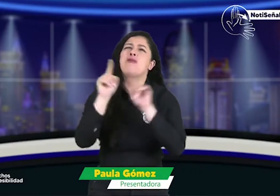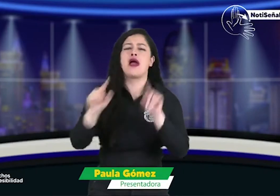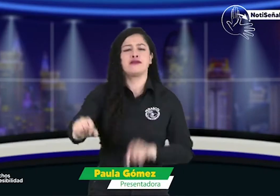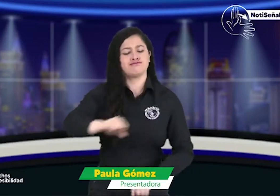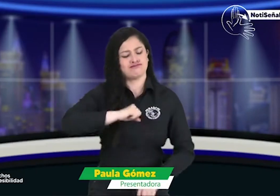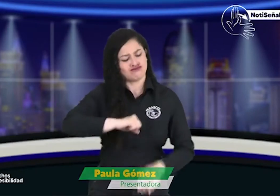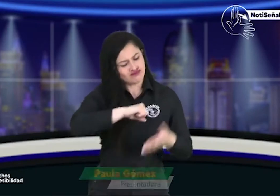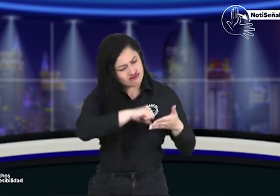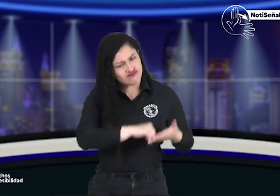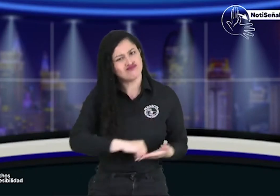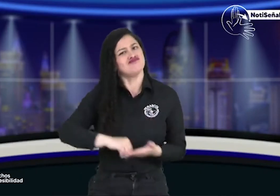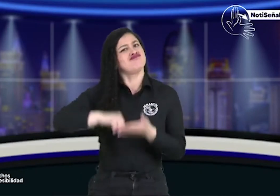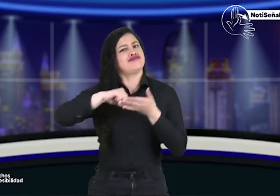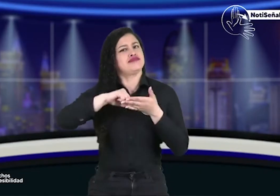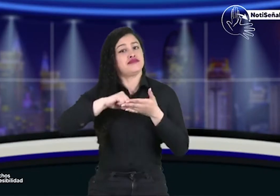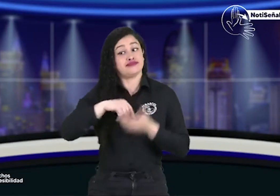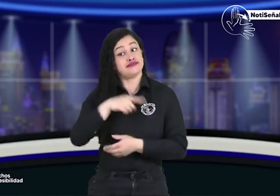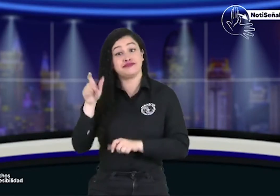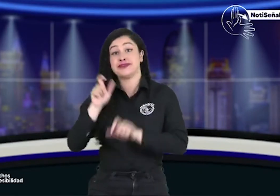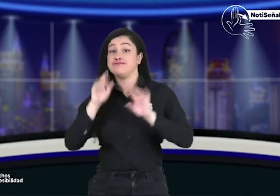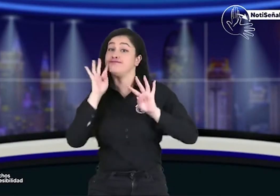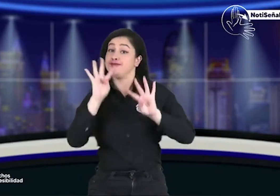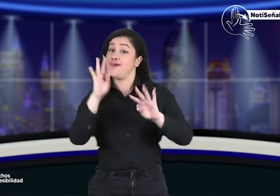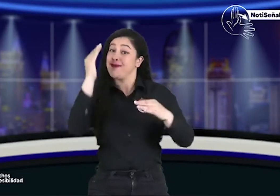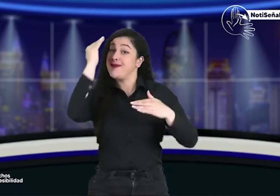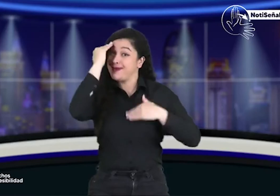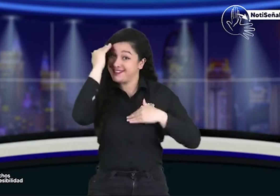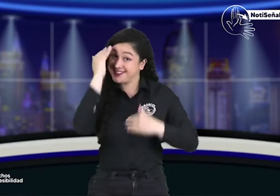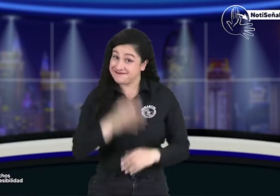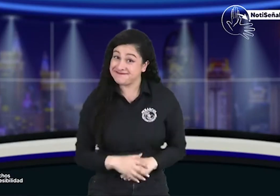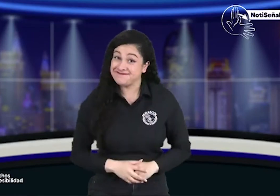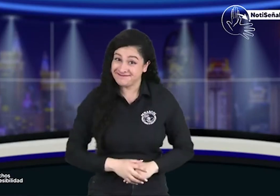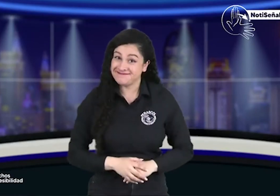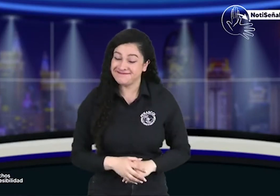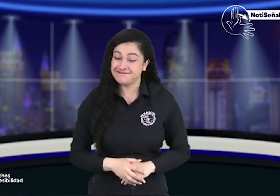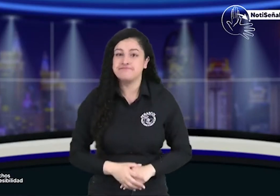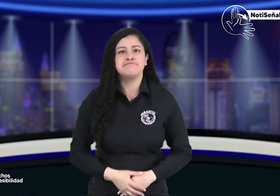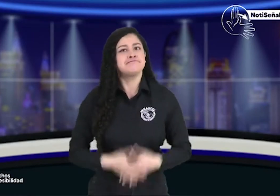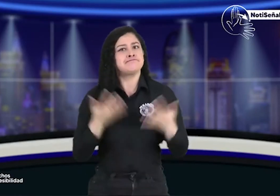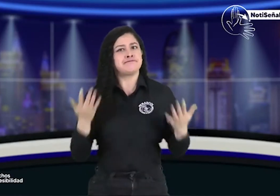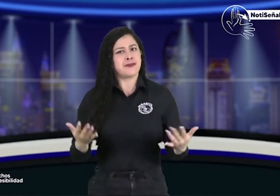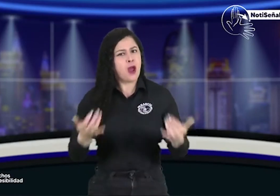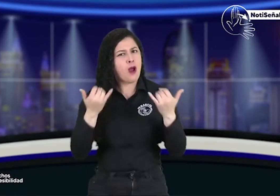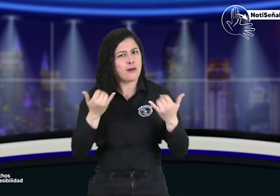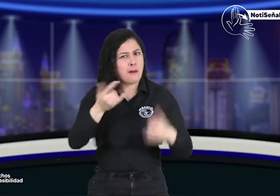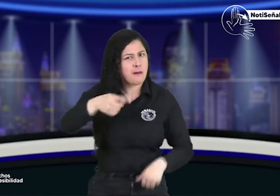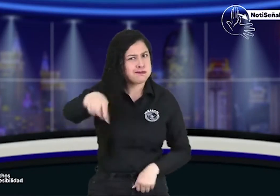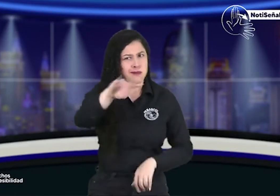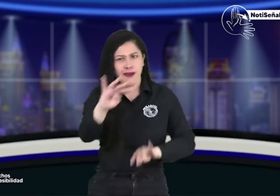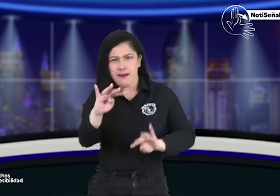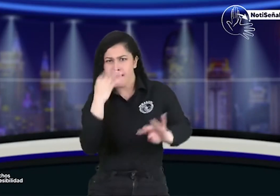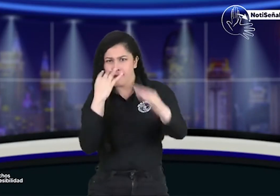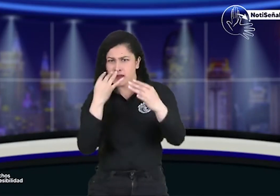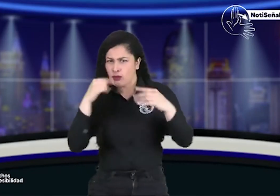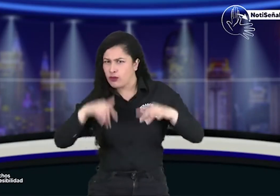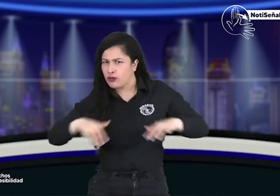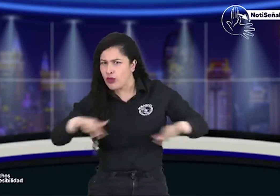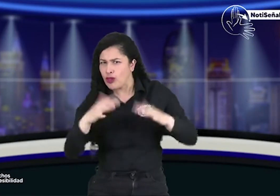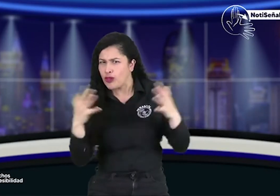las personas sordas de Colombia y sus derechos las otras personas tengan conciencia de esto ahora ustedes que